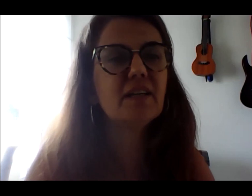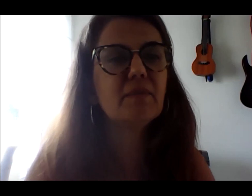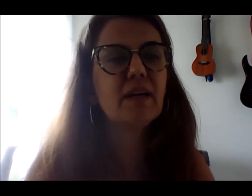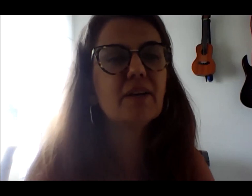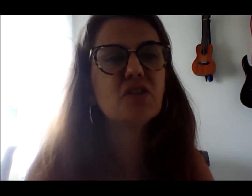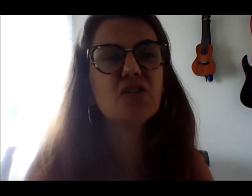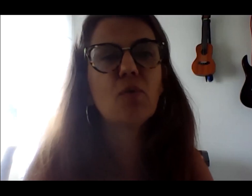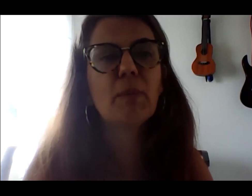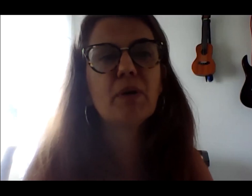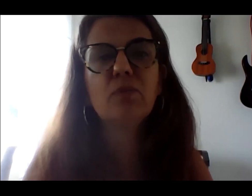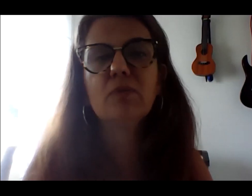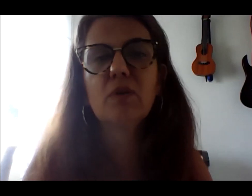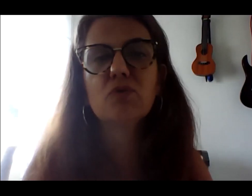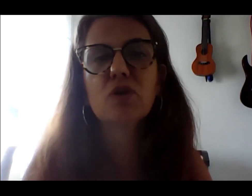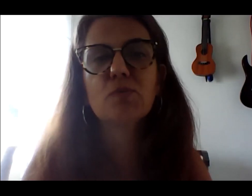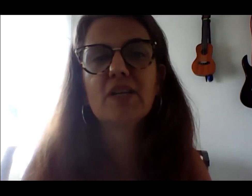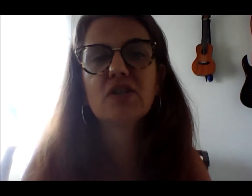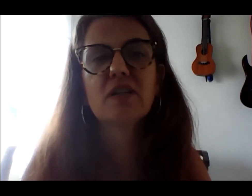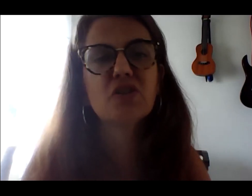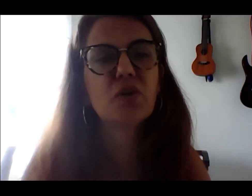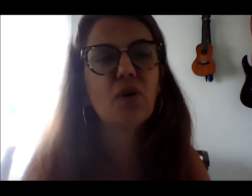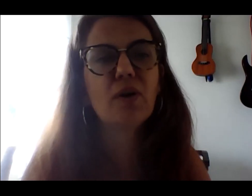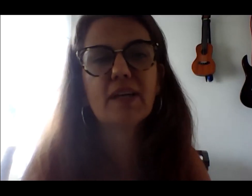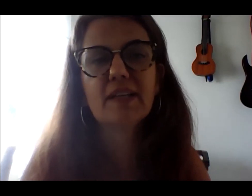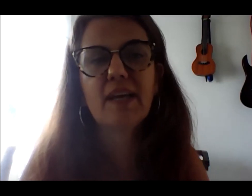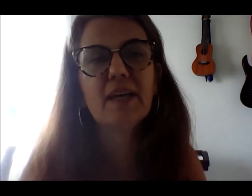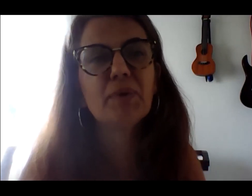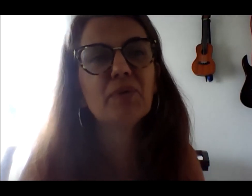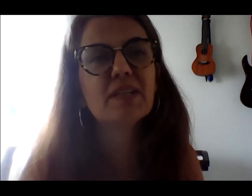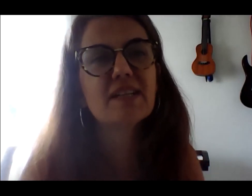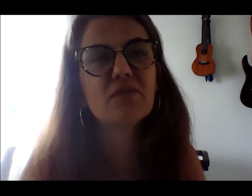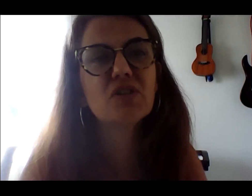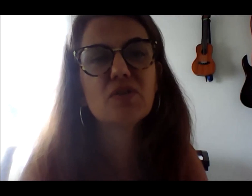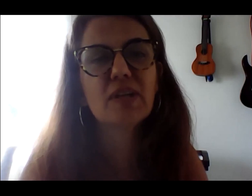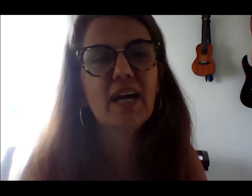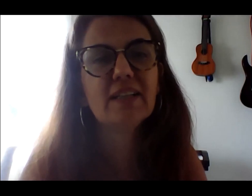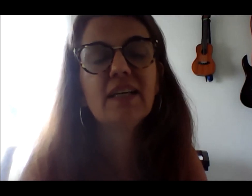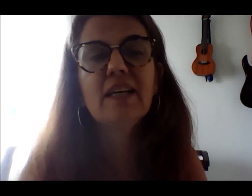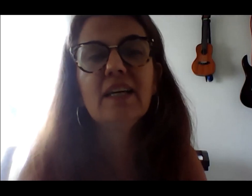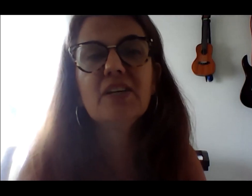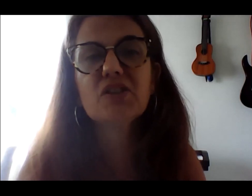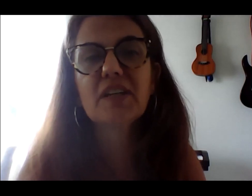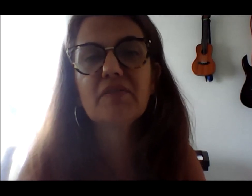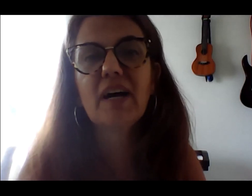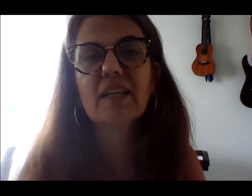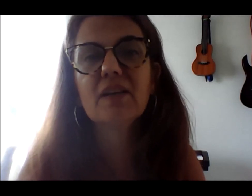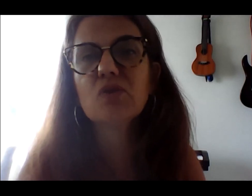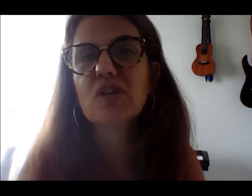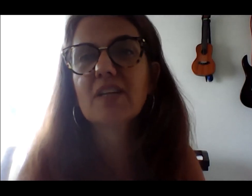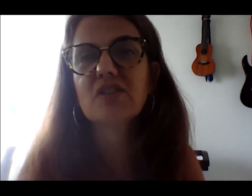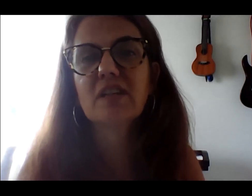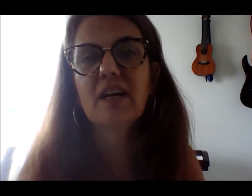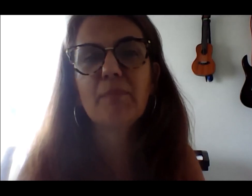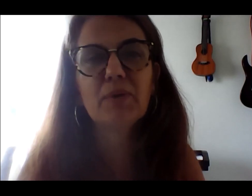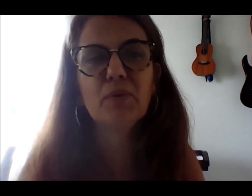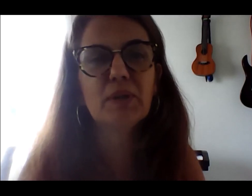queira dirigir alguma pergunta a um dos nossos palestrantes, que coloque a quem, a pergunta está sendo direcionada, e escreva aqui no